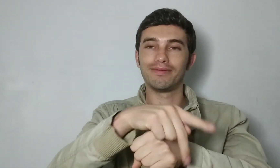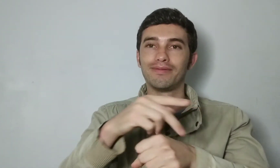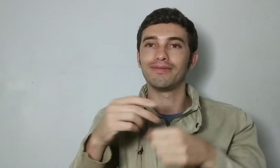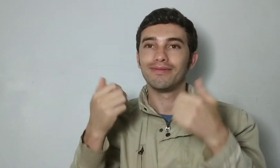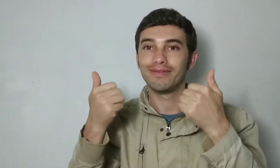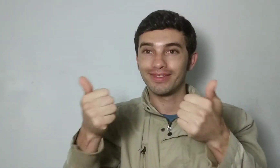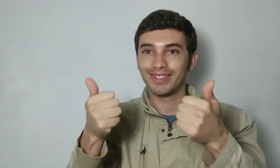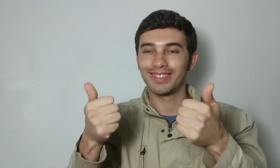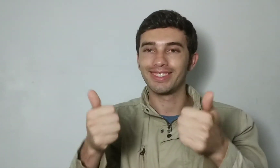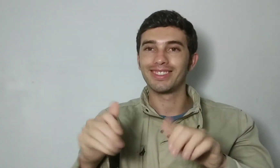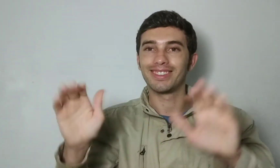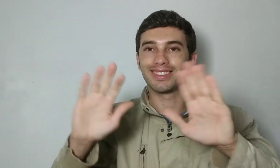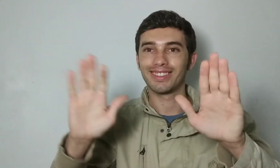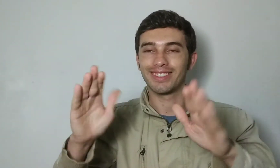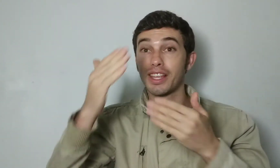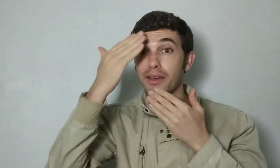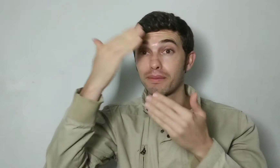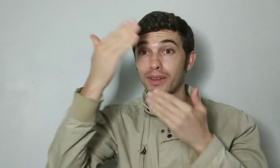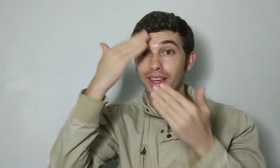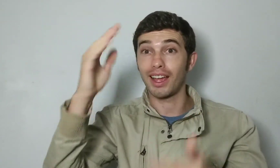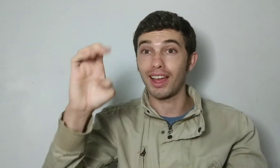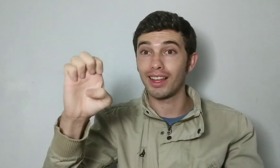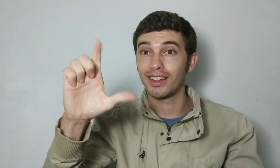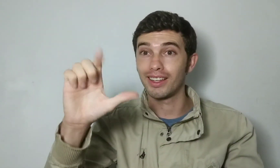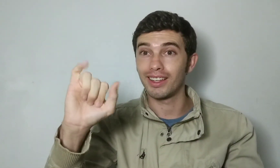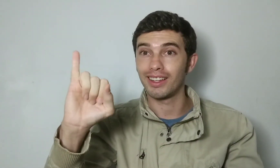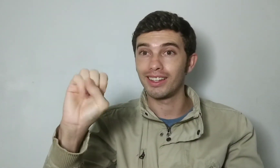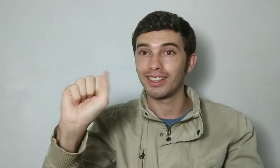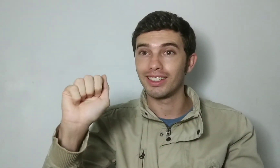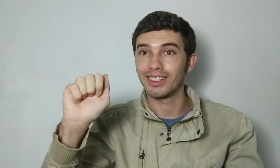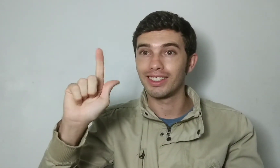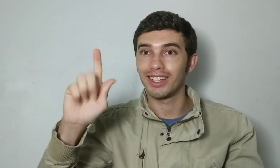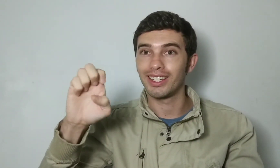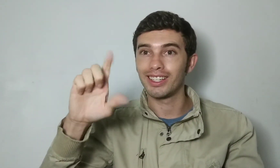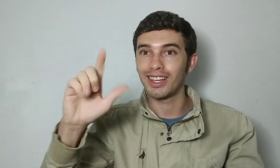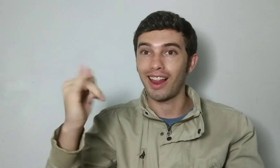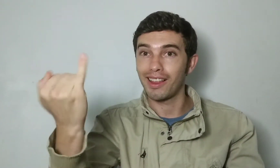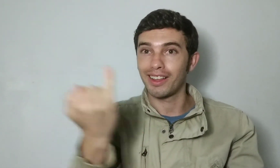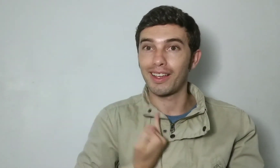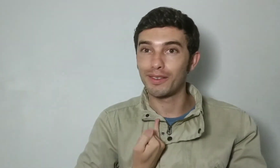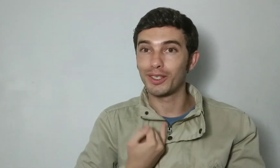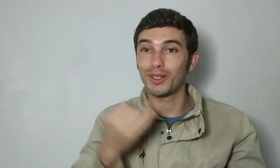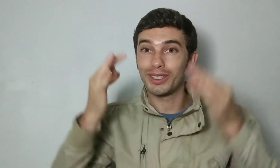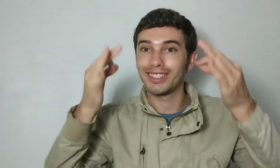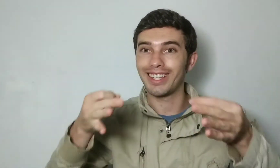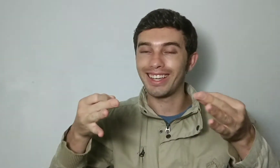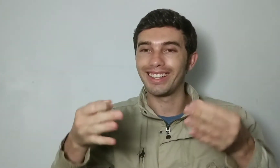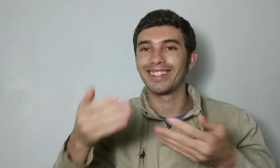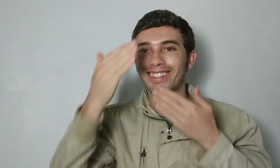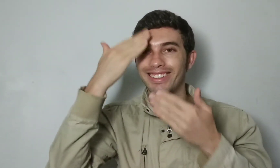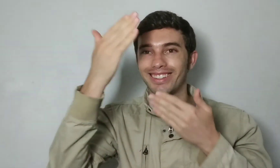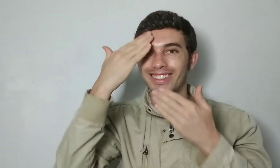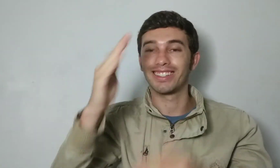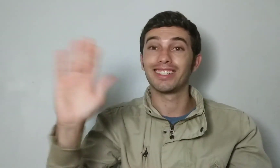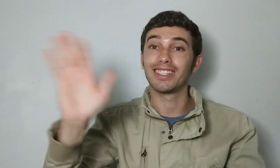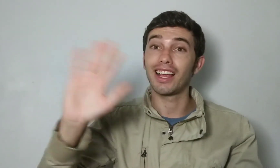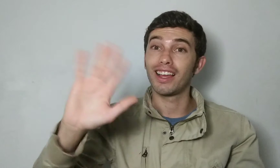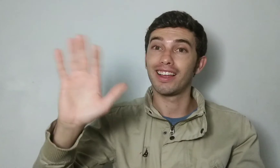então Poá, tá certo? Obrigado hein Elisângela, por ter avisado o modo correto,